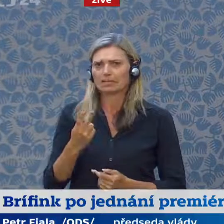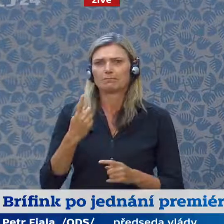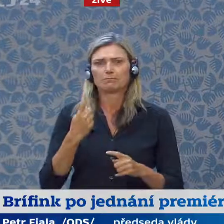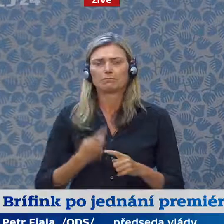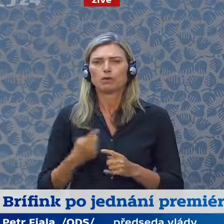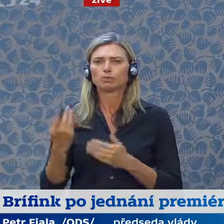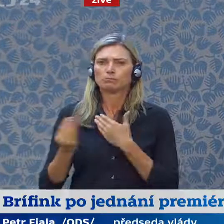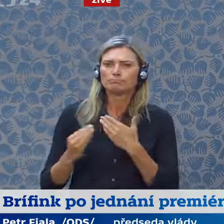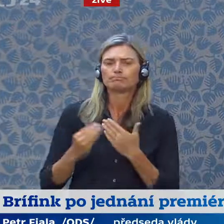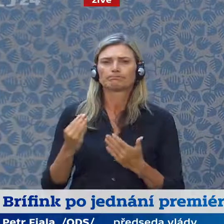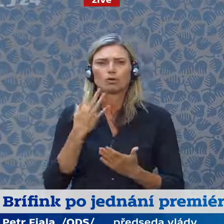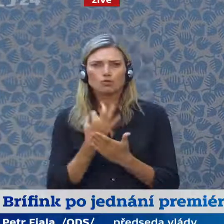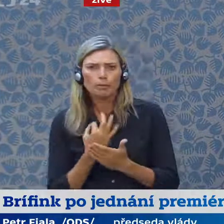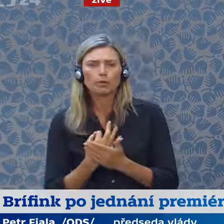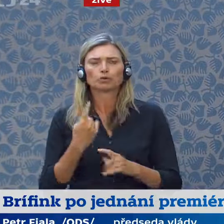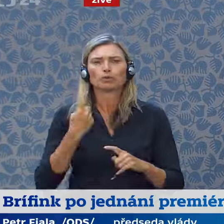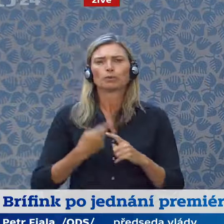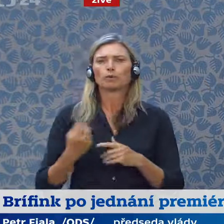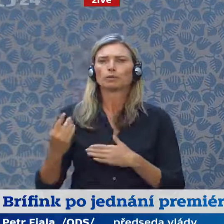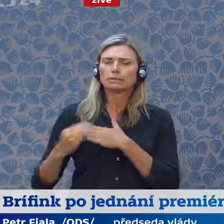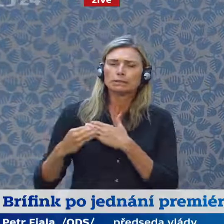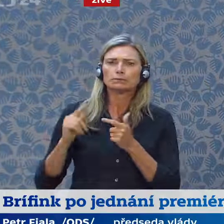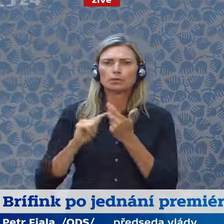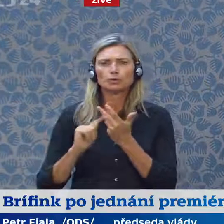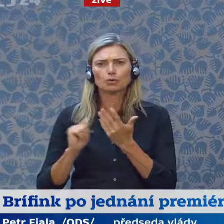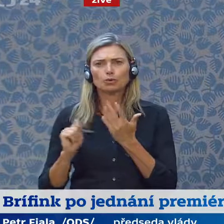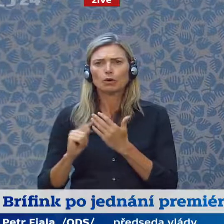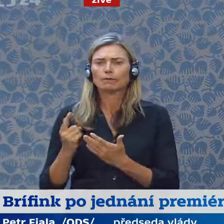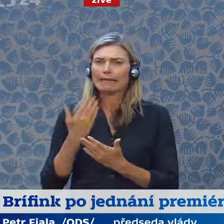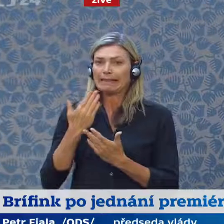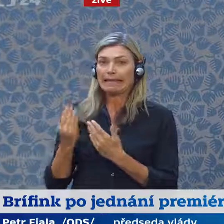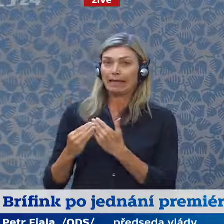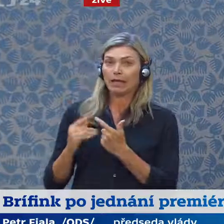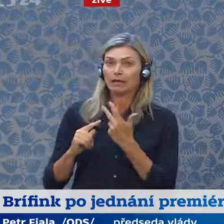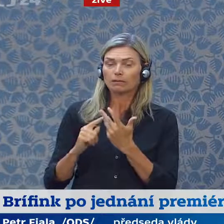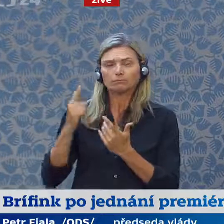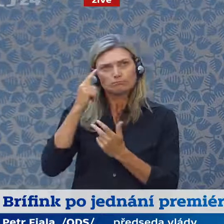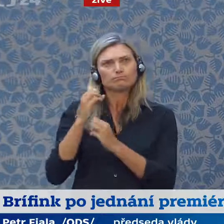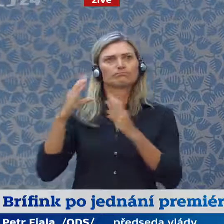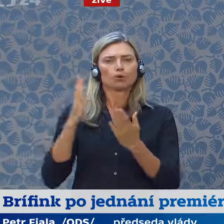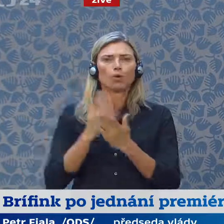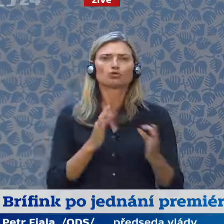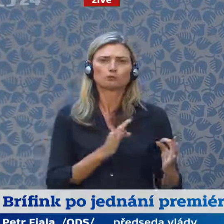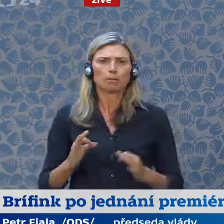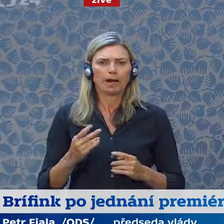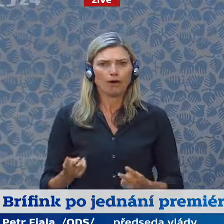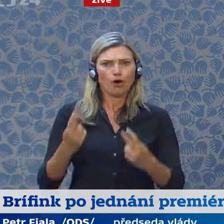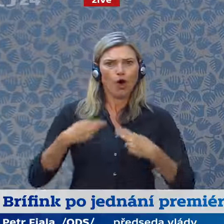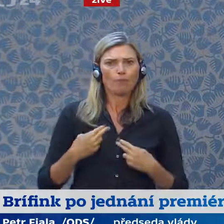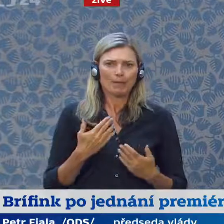přístup paní předsedkyně nám velice pomohl při přípravách předsednictví.